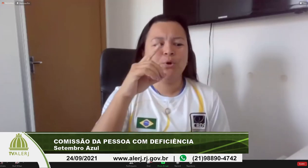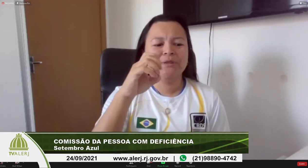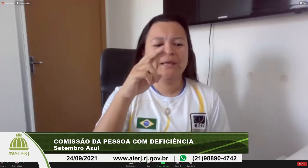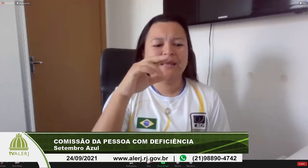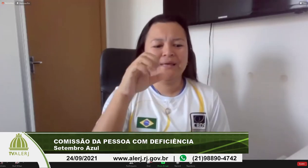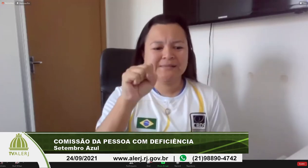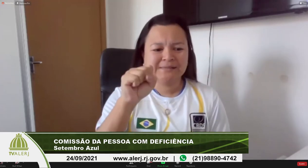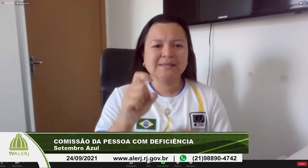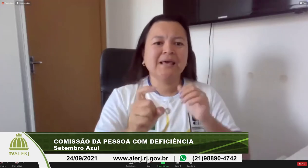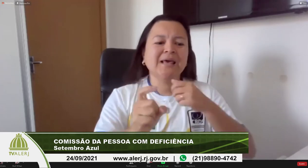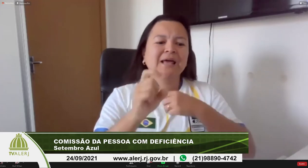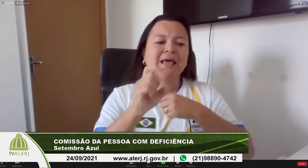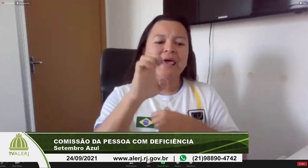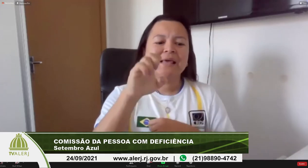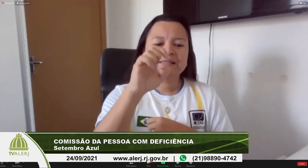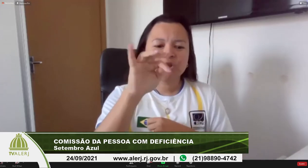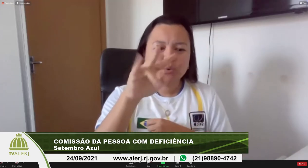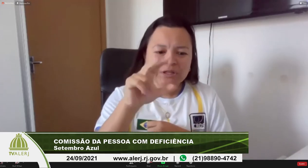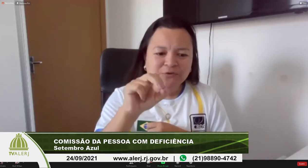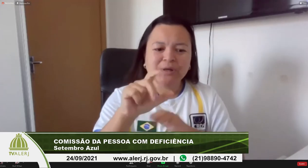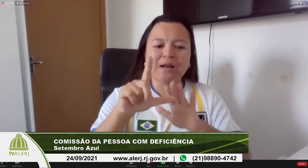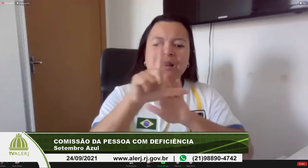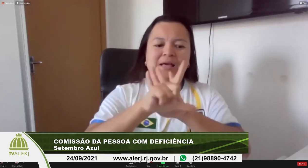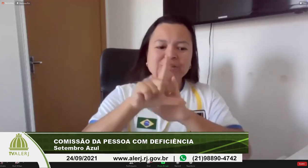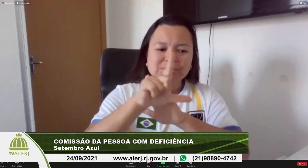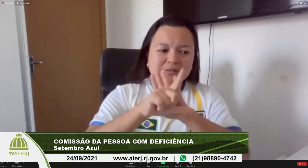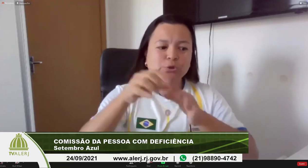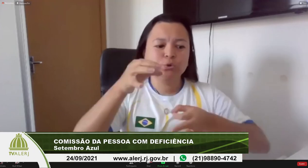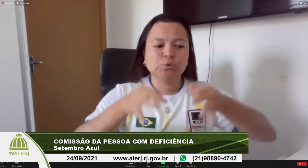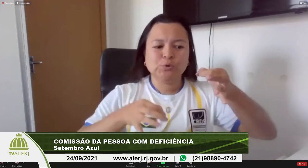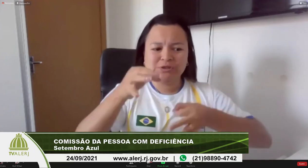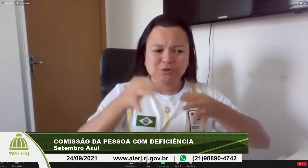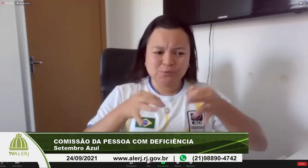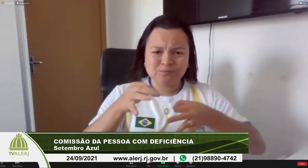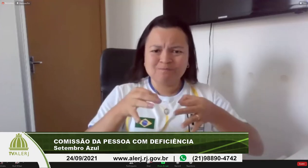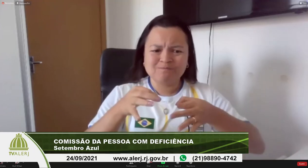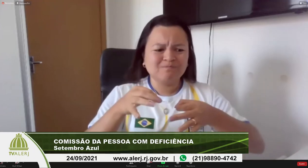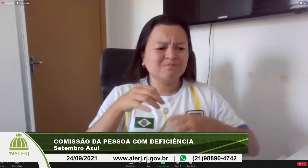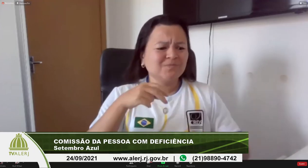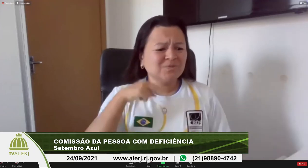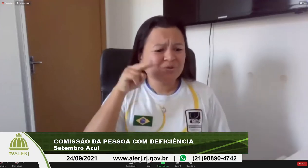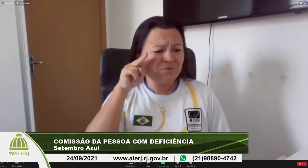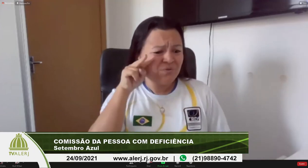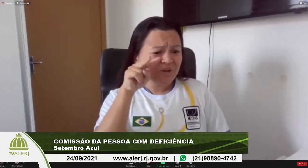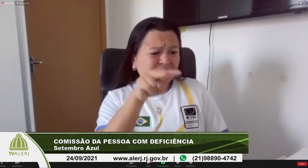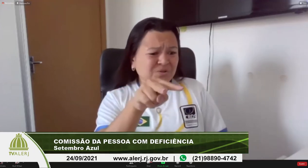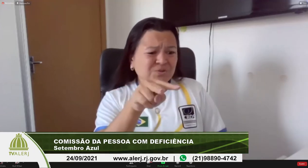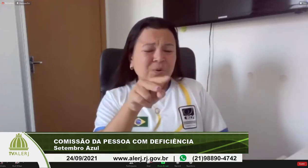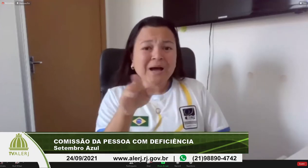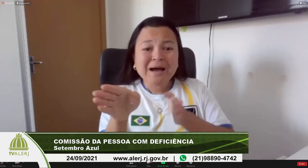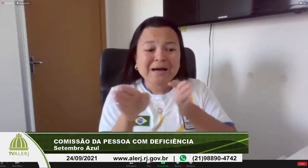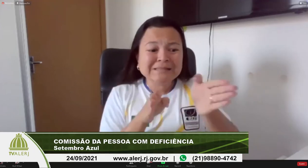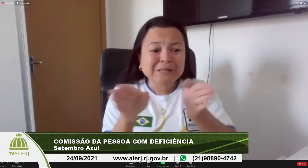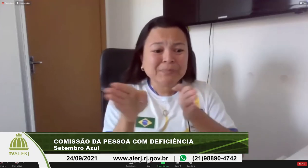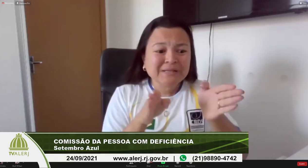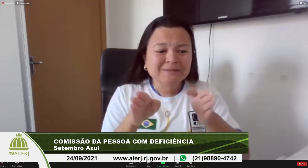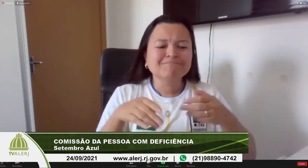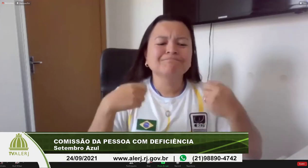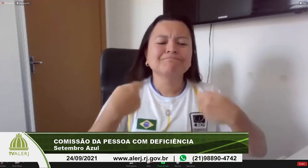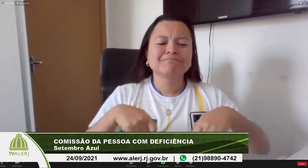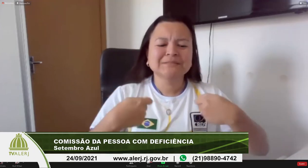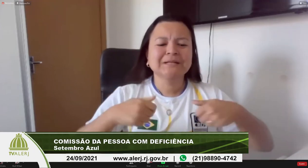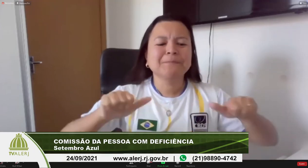no estado do Rio de Janeiro isso é muito importante né que a gente que os três poderes estejam